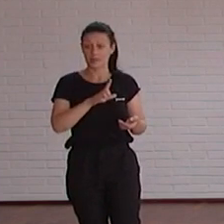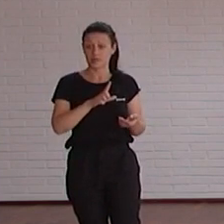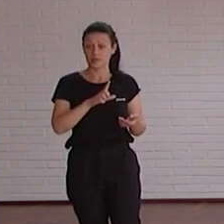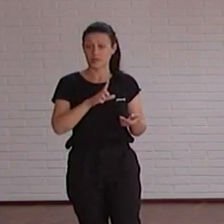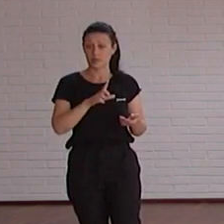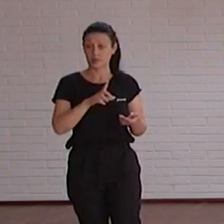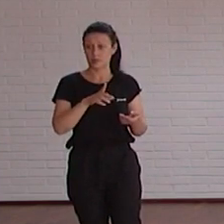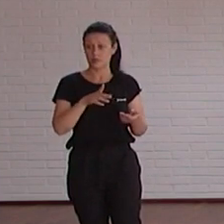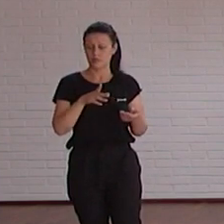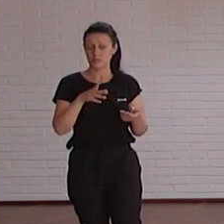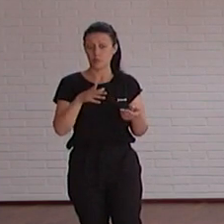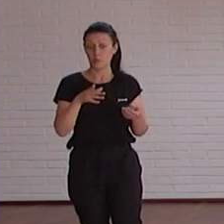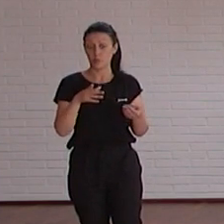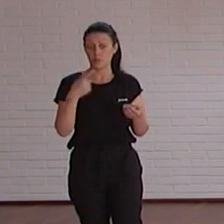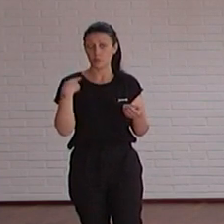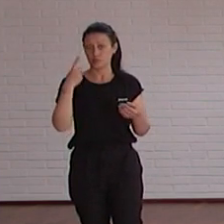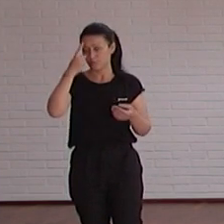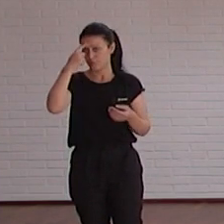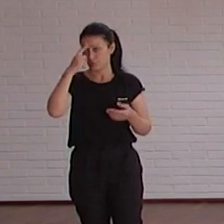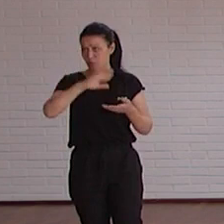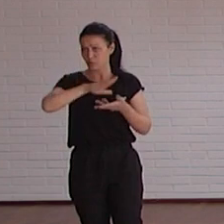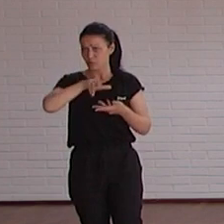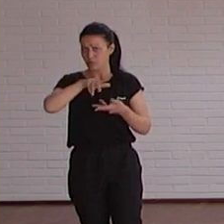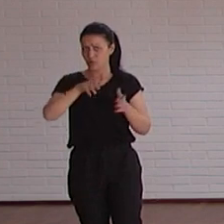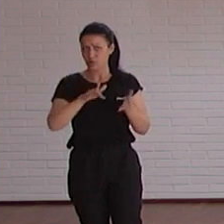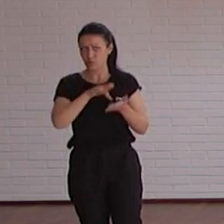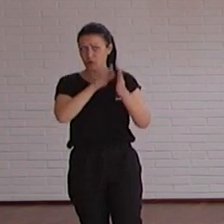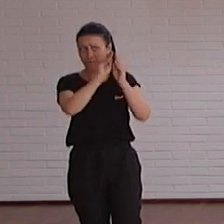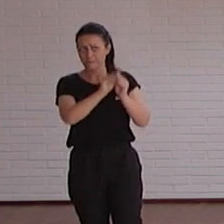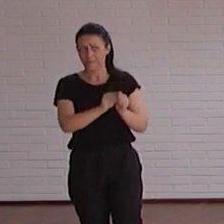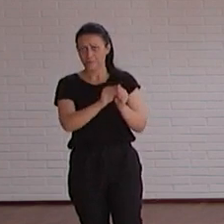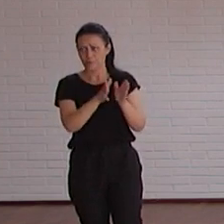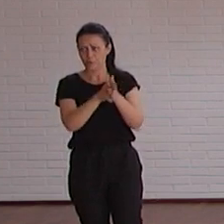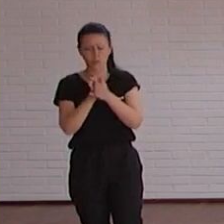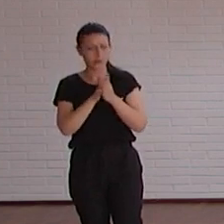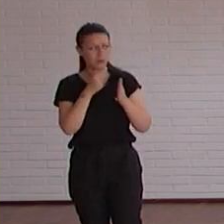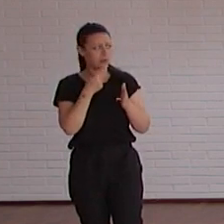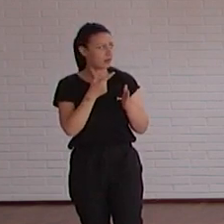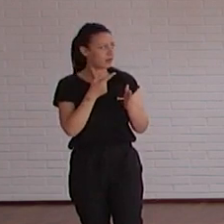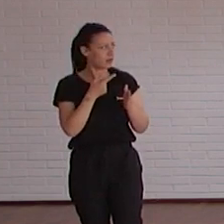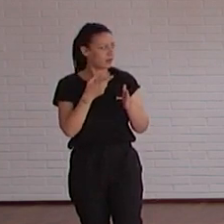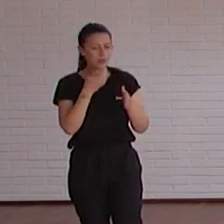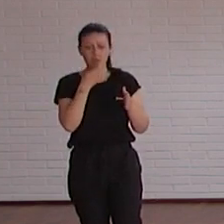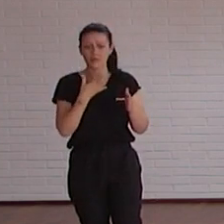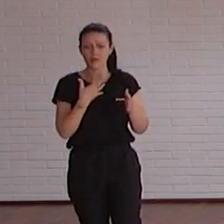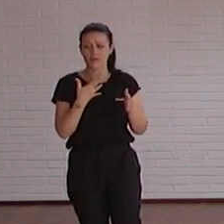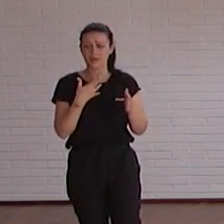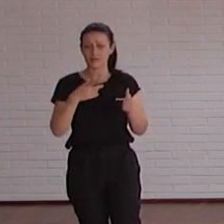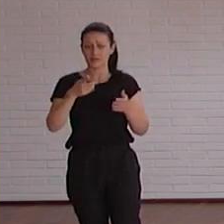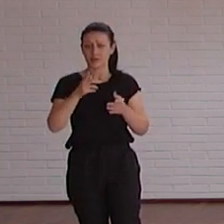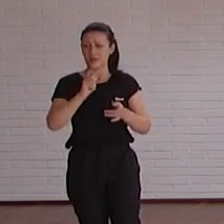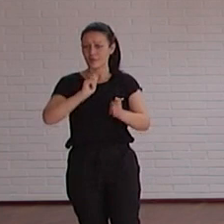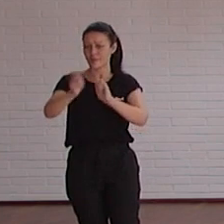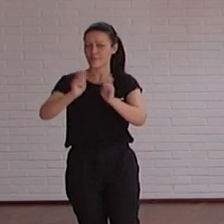recuerdo cuando la cuando la hicimos la noticia muchos de mis compañeros decían que bien ya no vuelvo a tomar notas en una rueda de